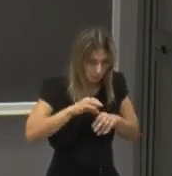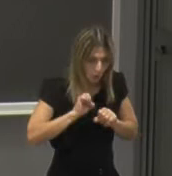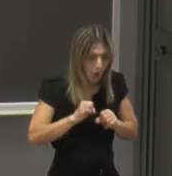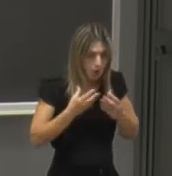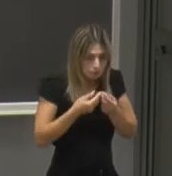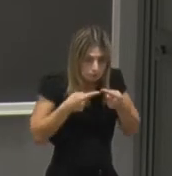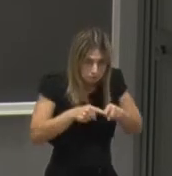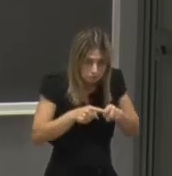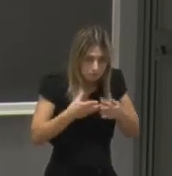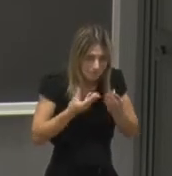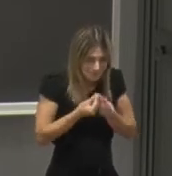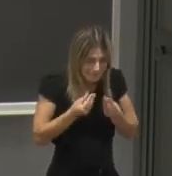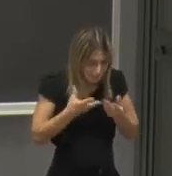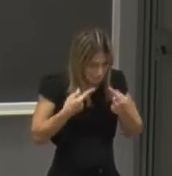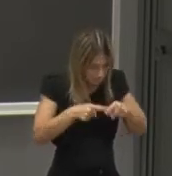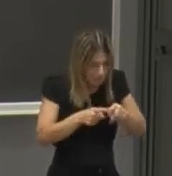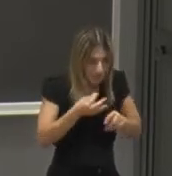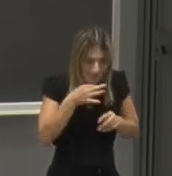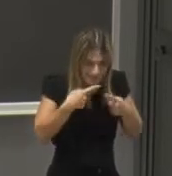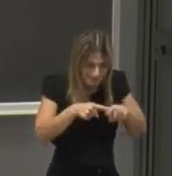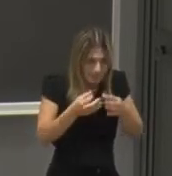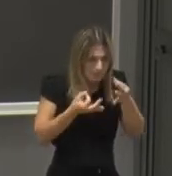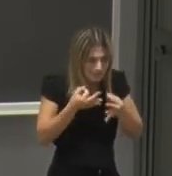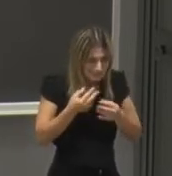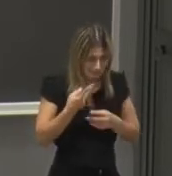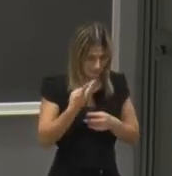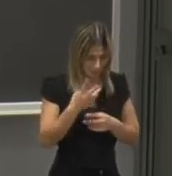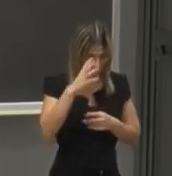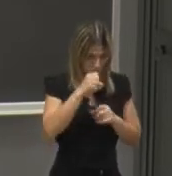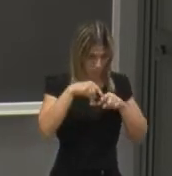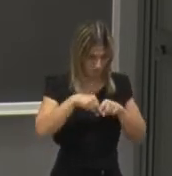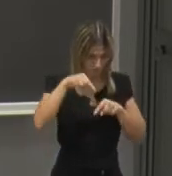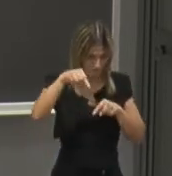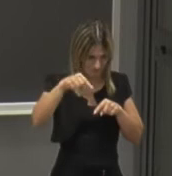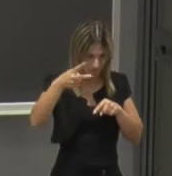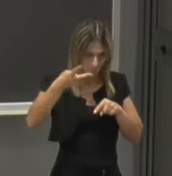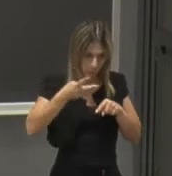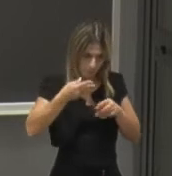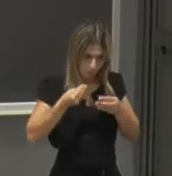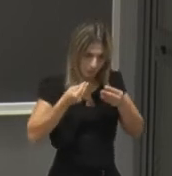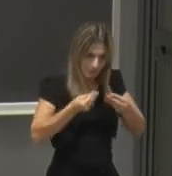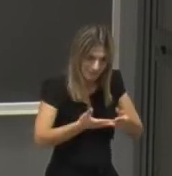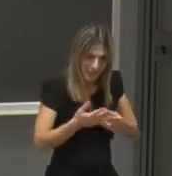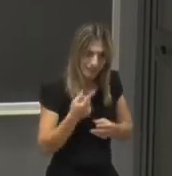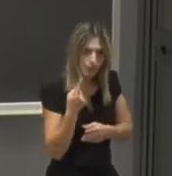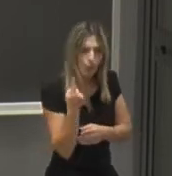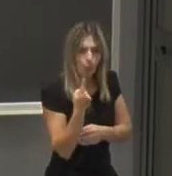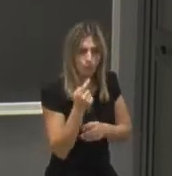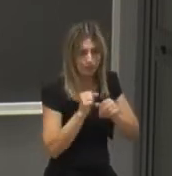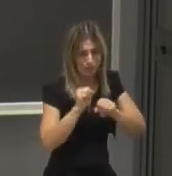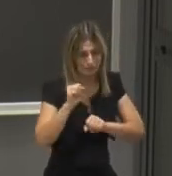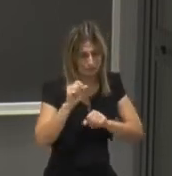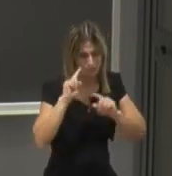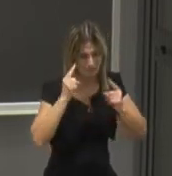congiunto quando per titolo congiunto intendo dire che i due Atenei all'unisono rilasciano un unico diploma di